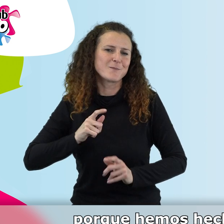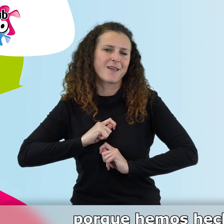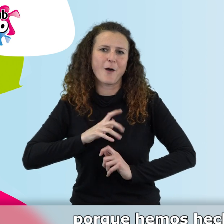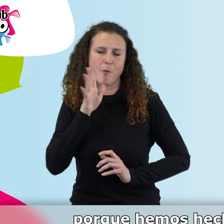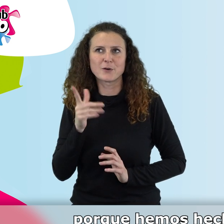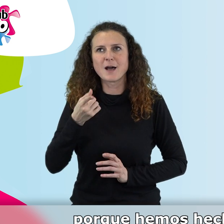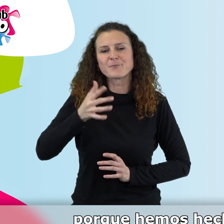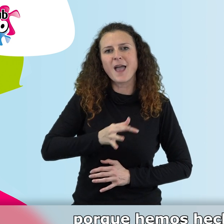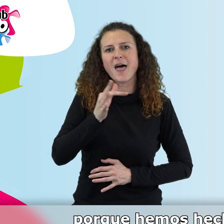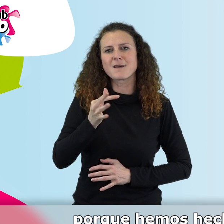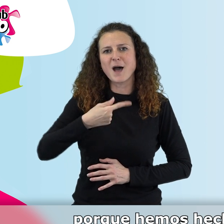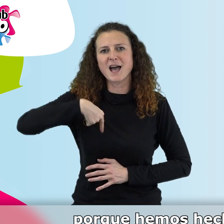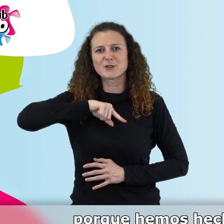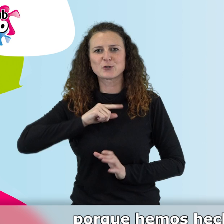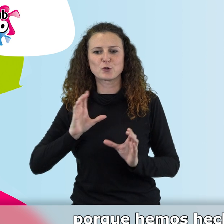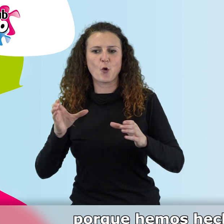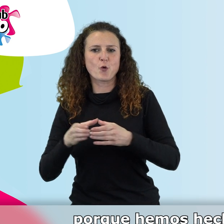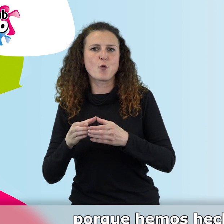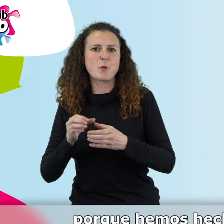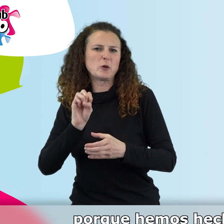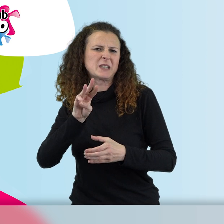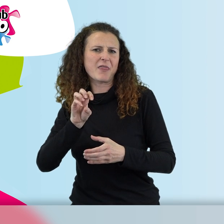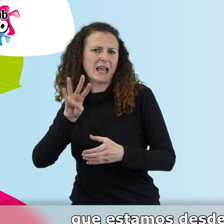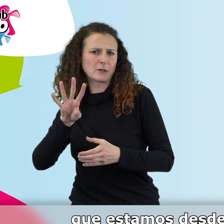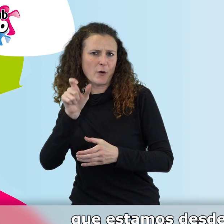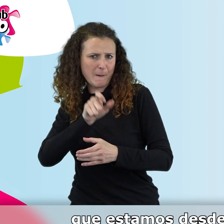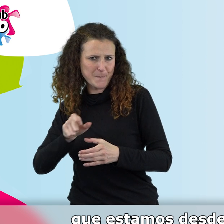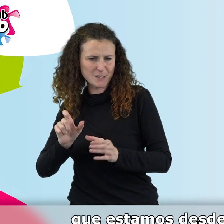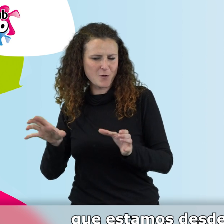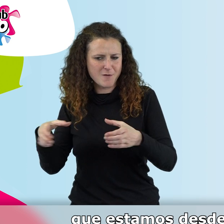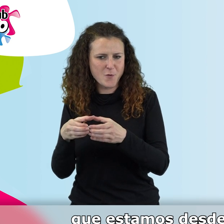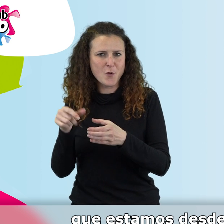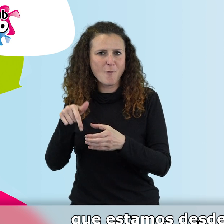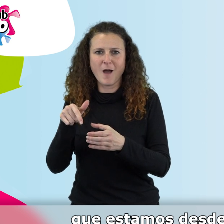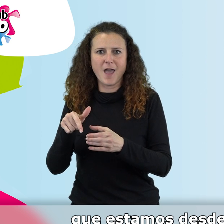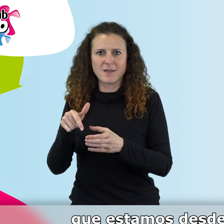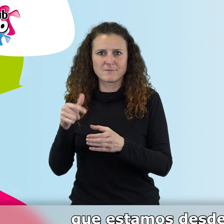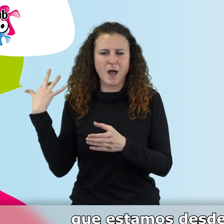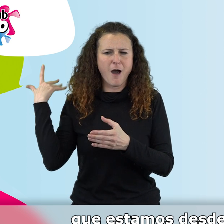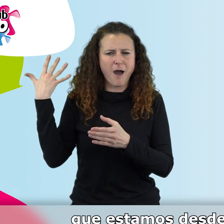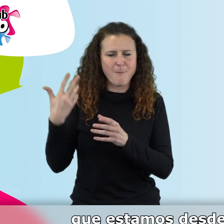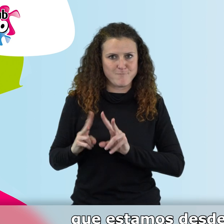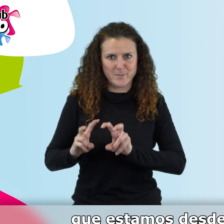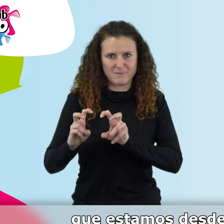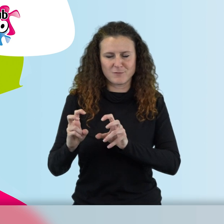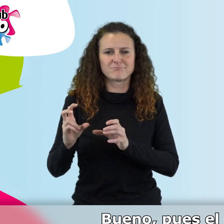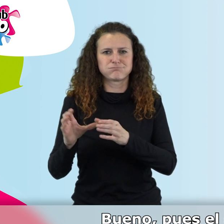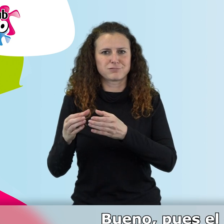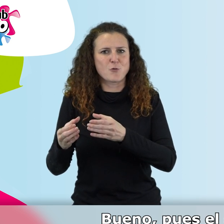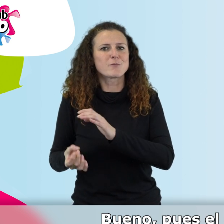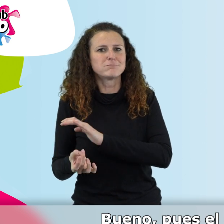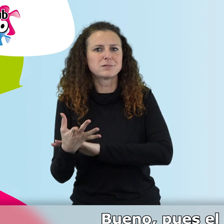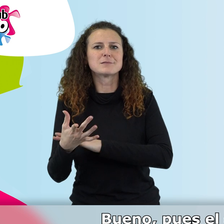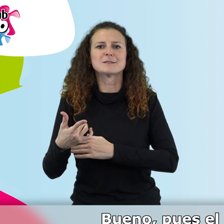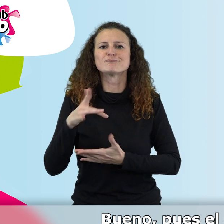hemos hecho un grupo de 13, 14 personas que estamos desde el principio y que tenemos un, bueno,